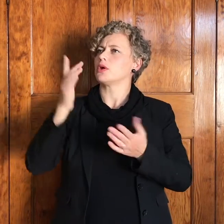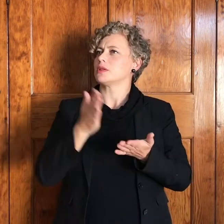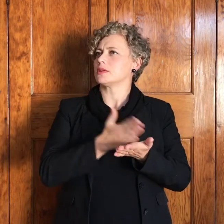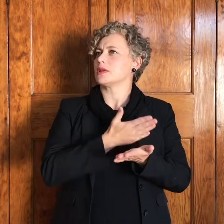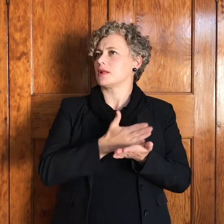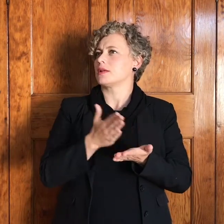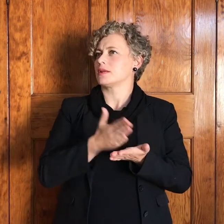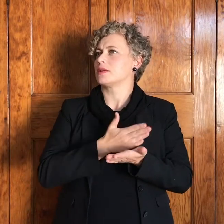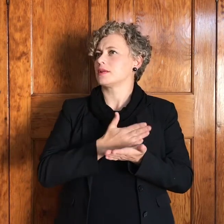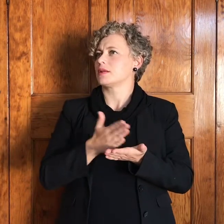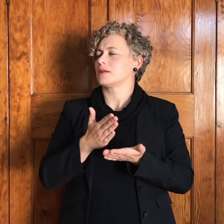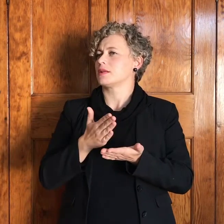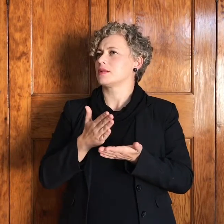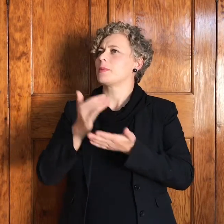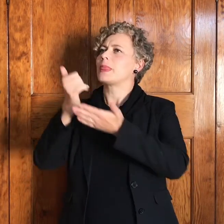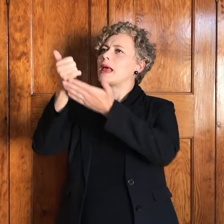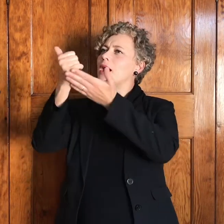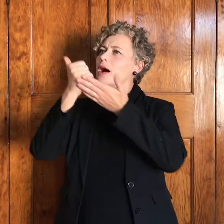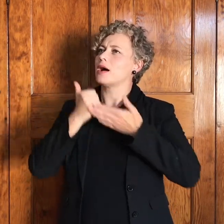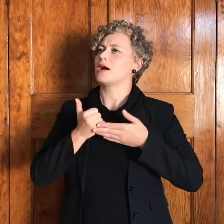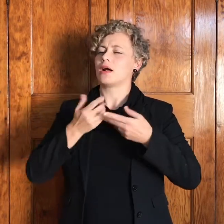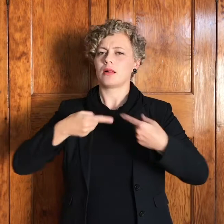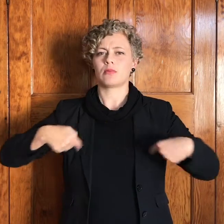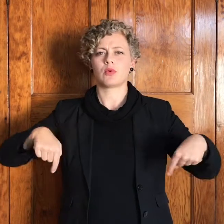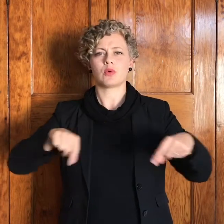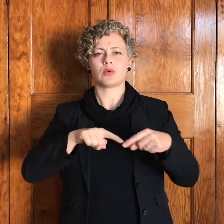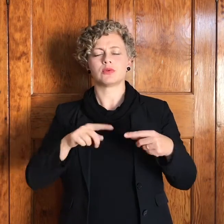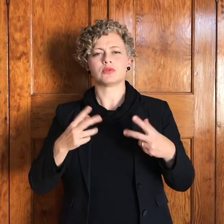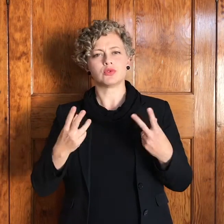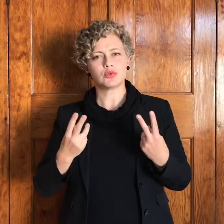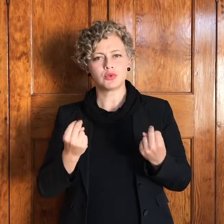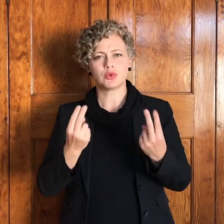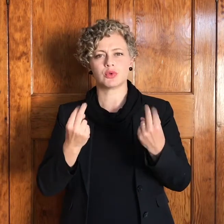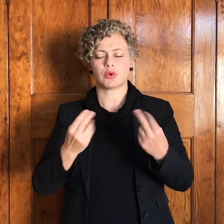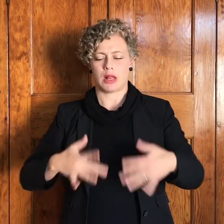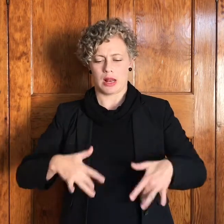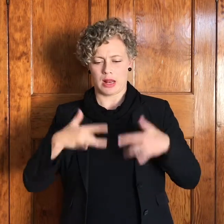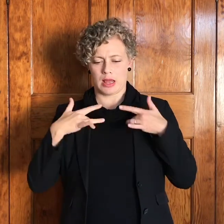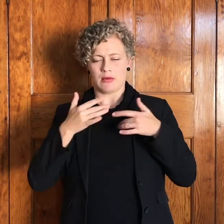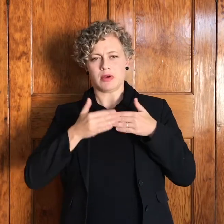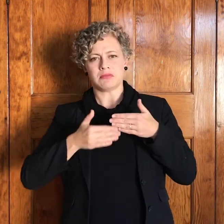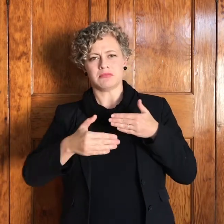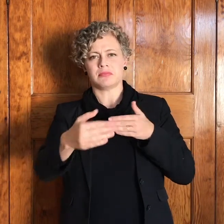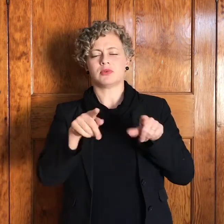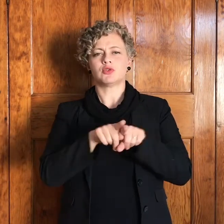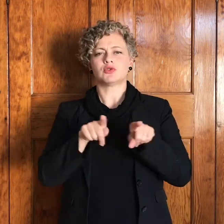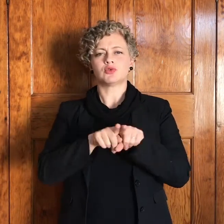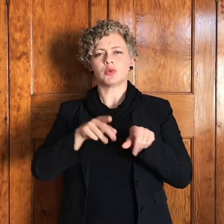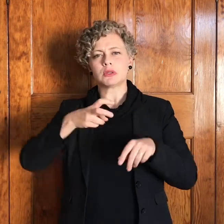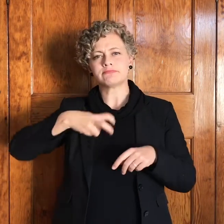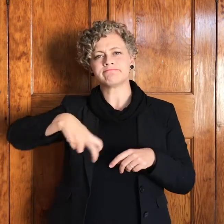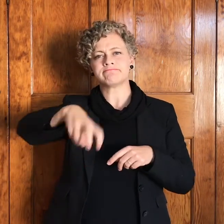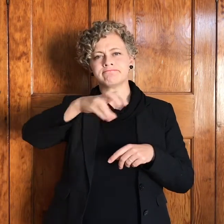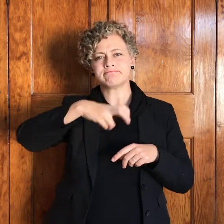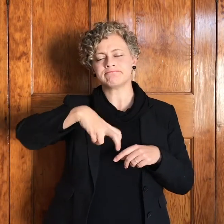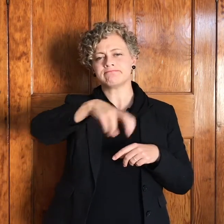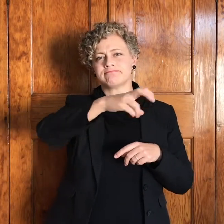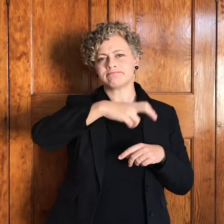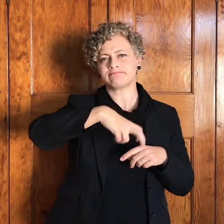Help ons om opniet in ons leven, wat soos een pelgrimsreis is, ook te beaam wat ons gesing